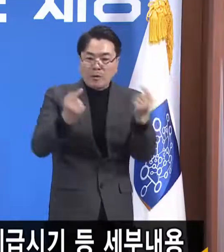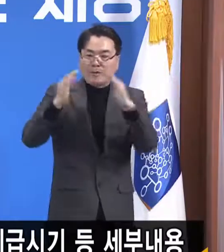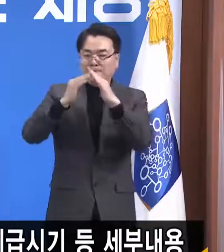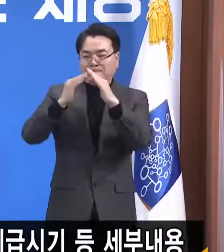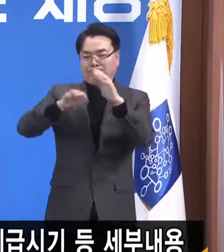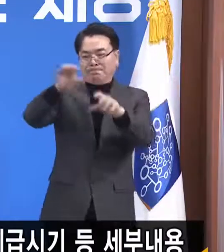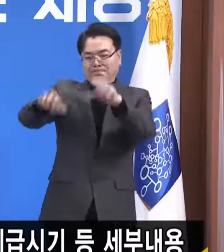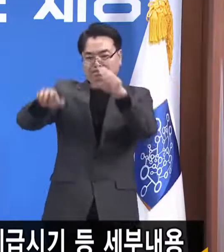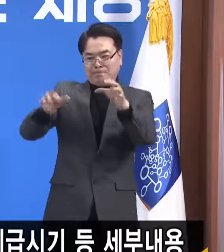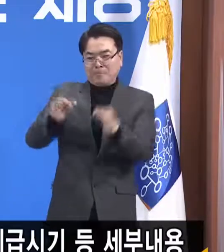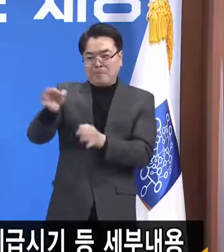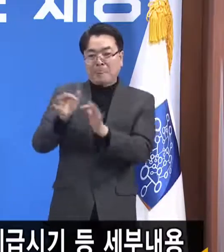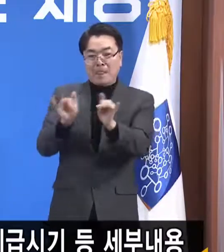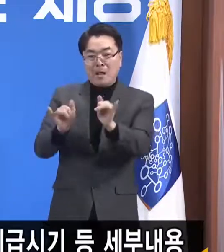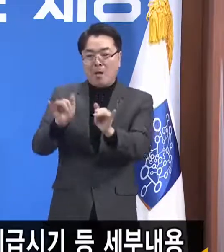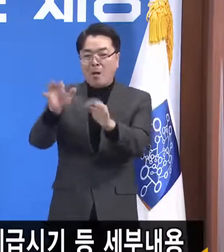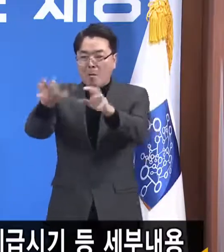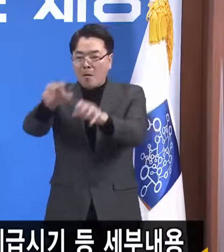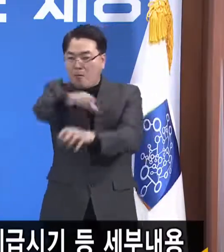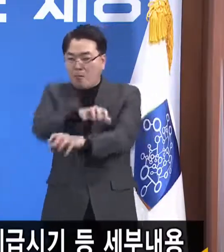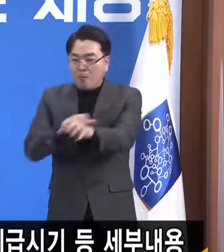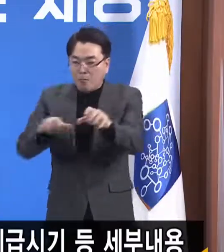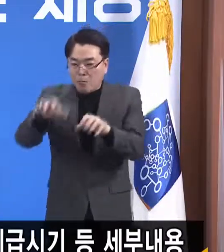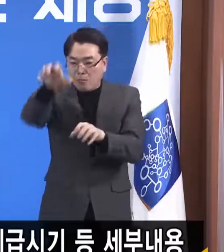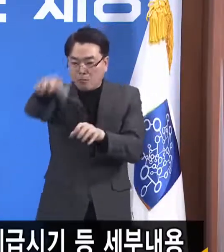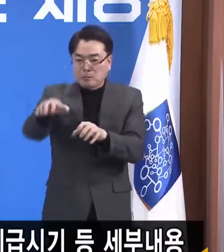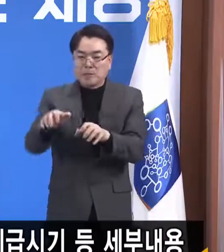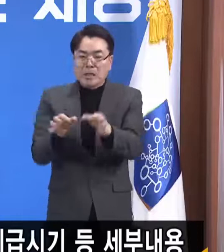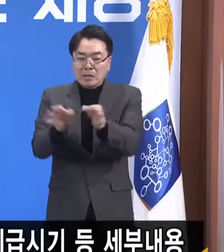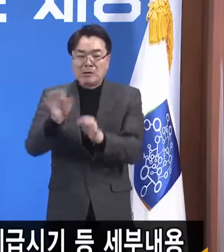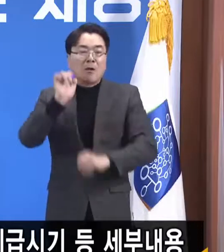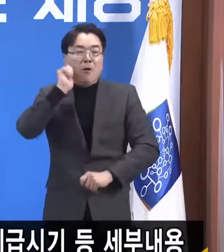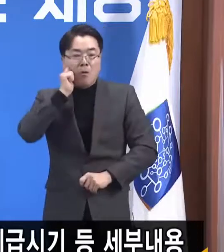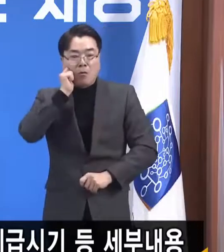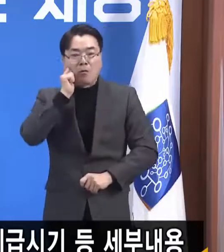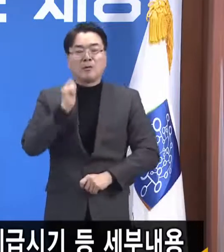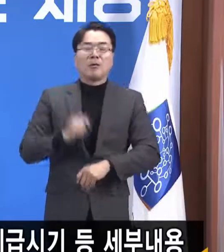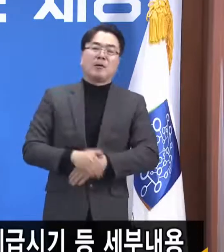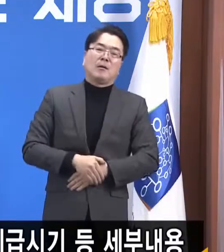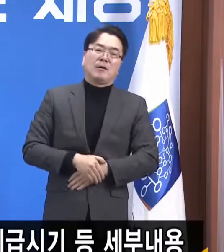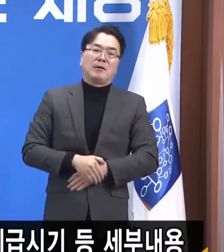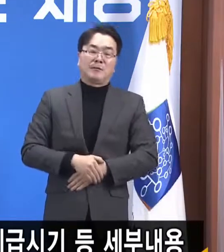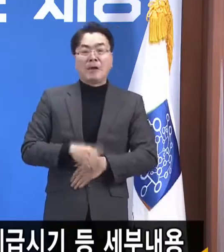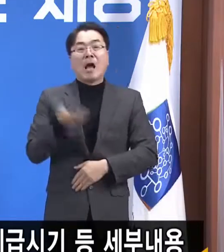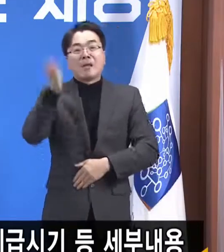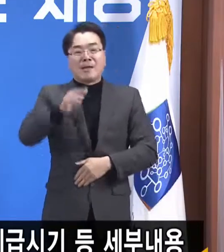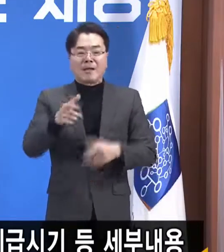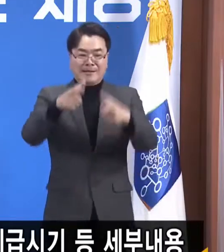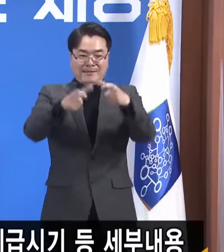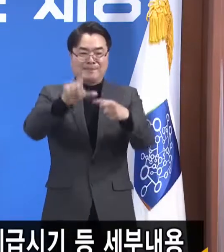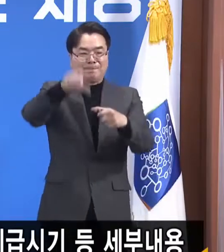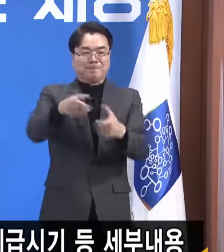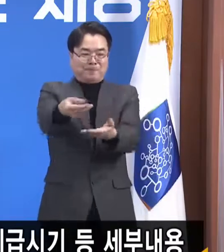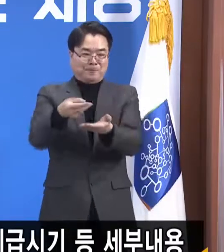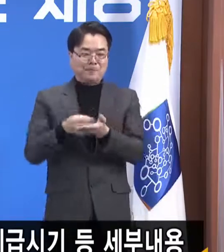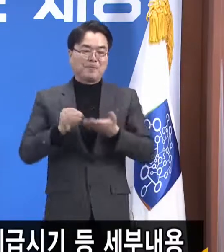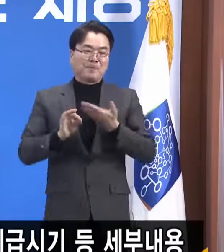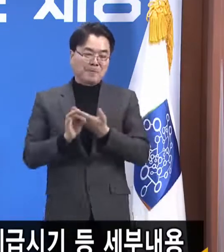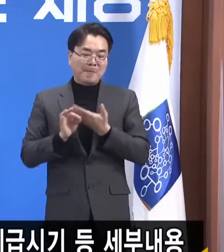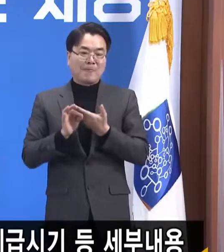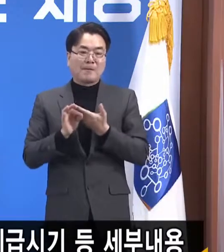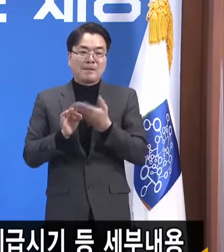본인들이 너무 어렵기 때문에 쓸 돈이 없어서 쓸 수가 없는 상황이기 때문에 통닭을 좀 팔아서 돈을 한 300만 원 팔아서